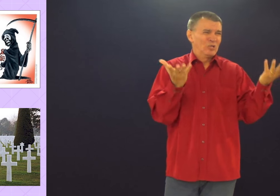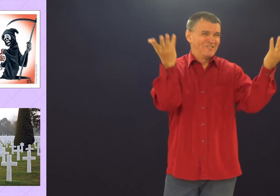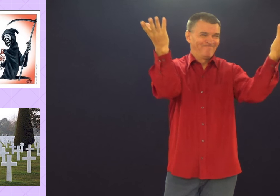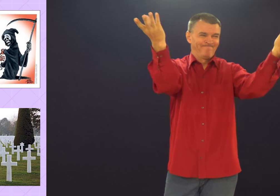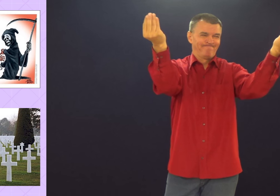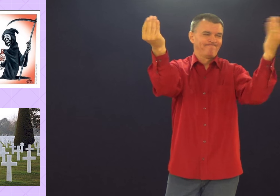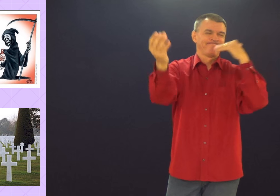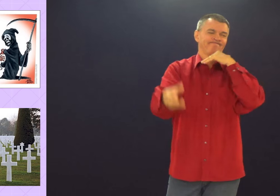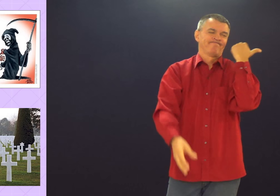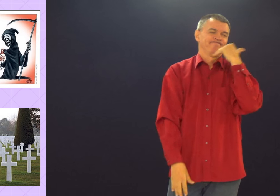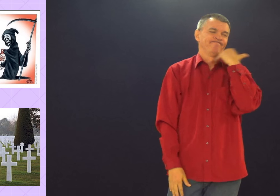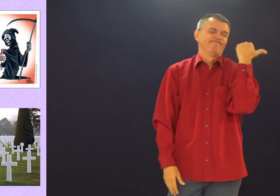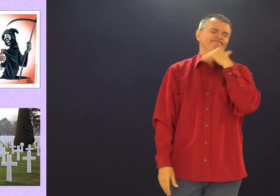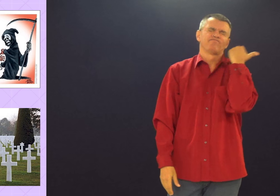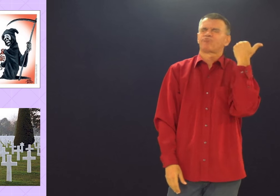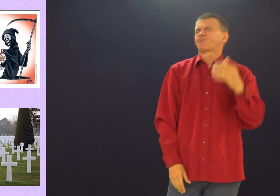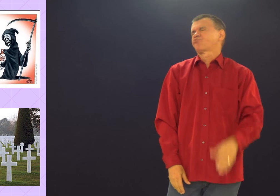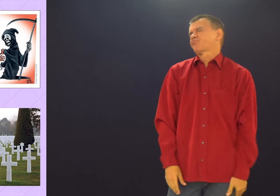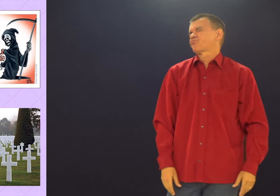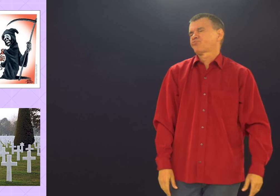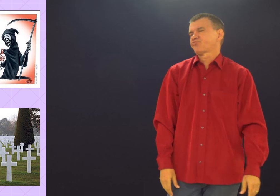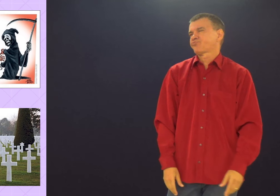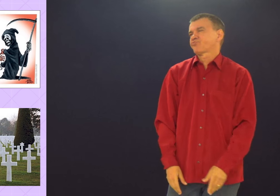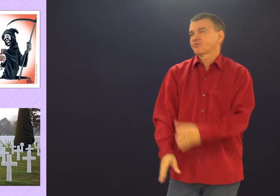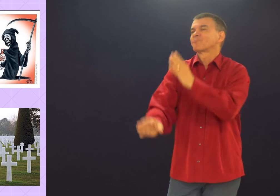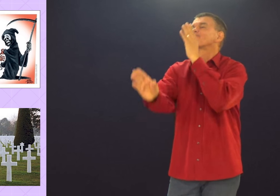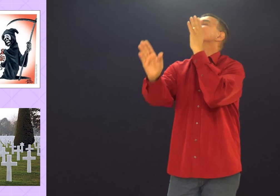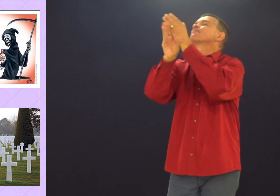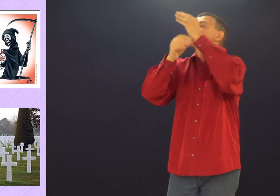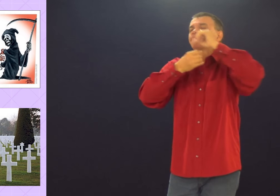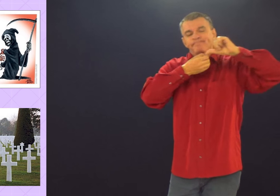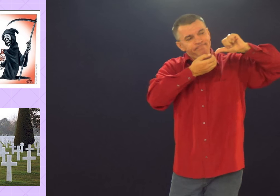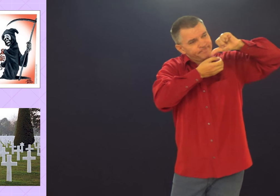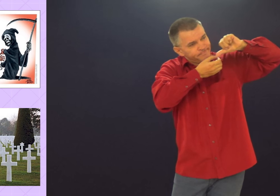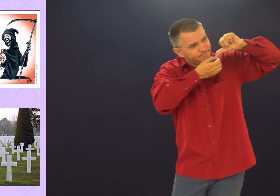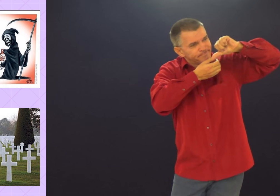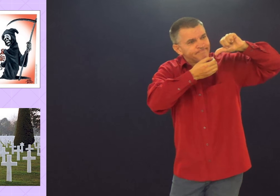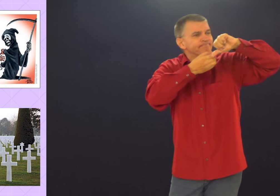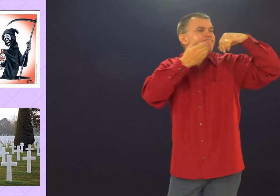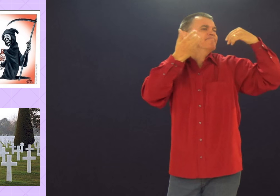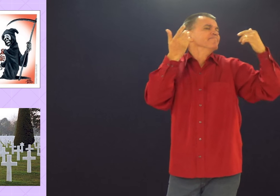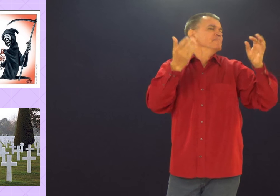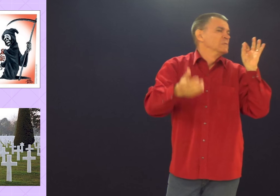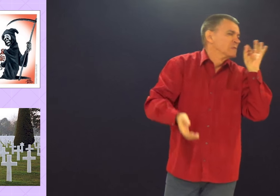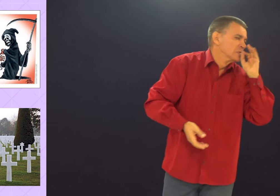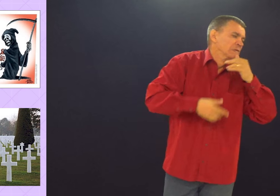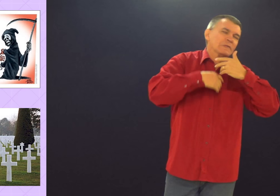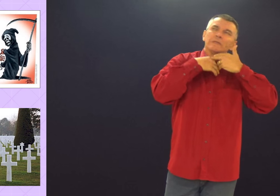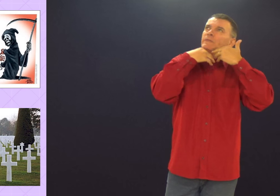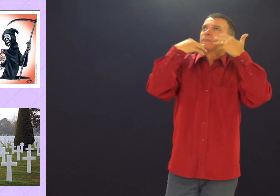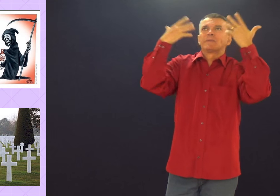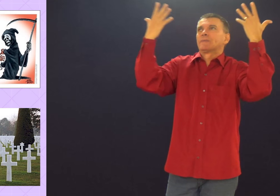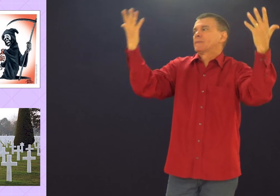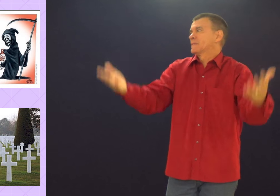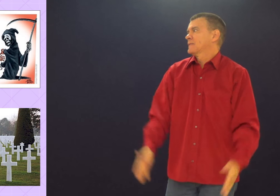aí? Muitas mortes. O tempo todo. Com conta das drogas. Cigarra.